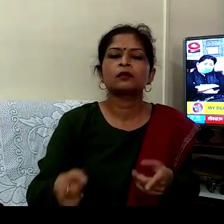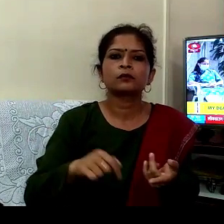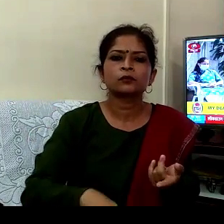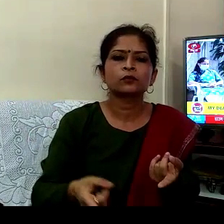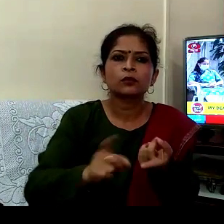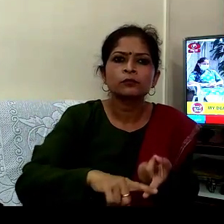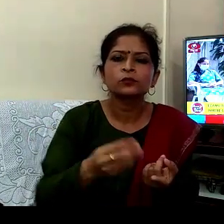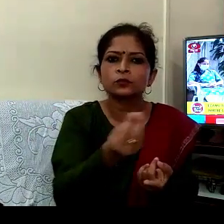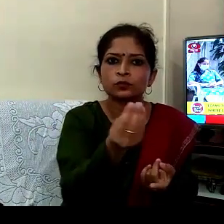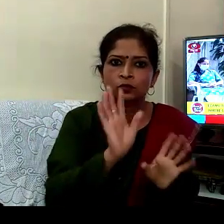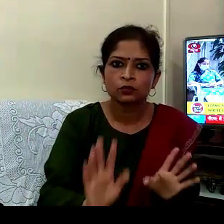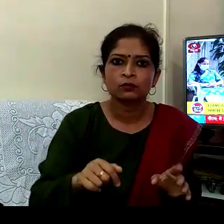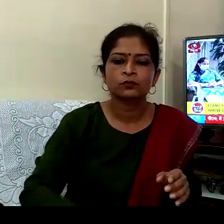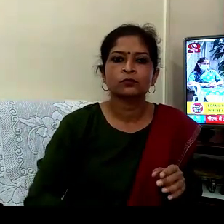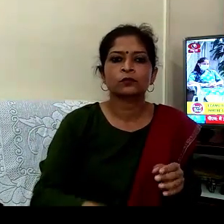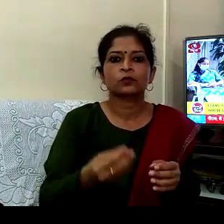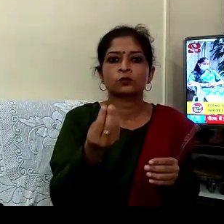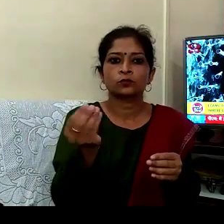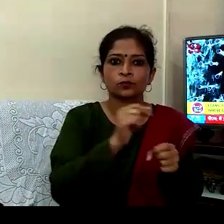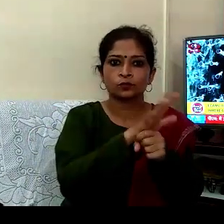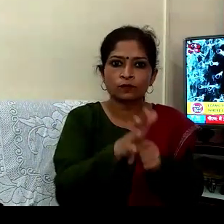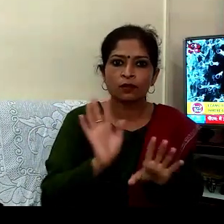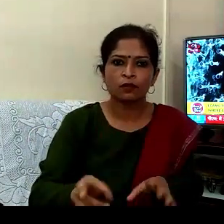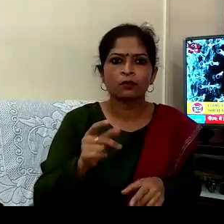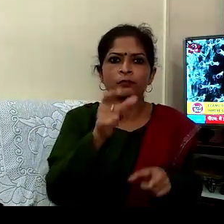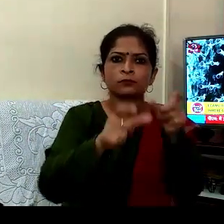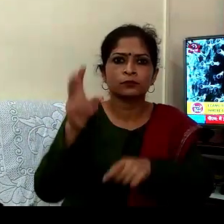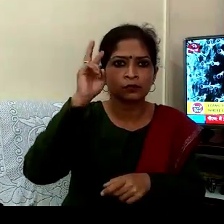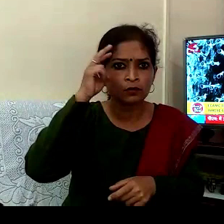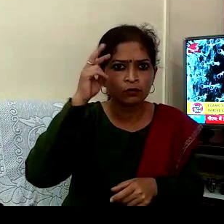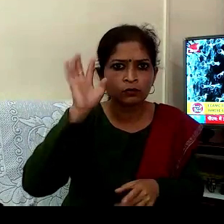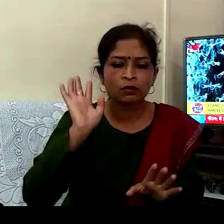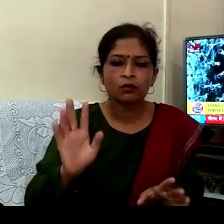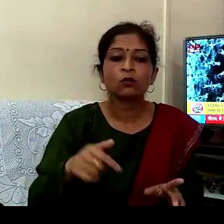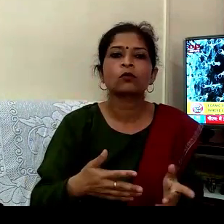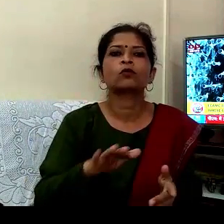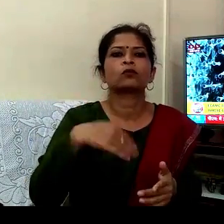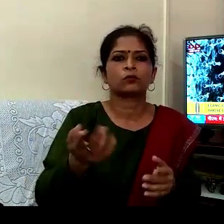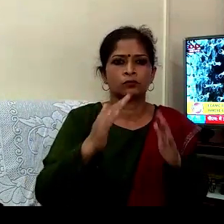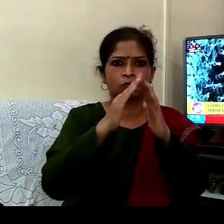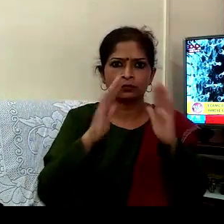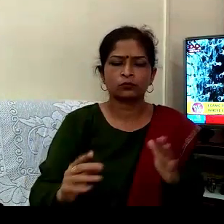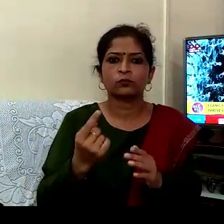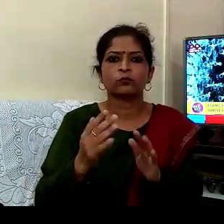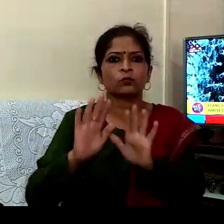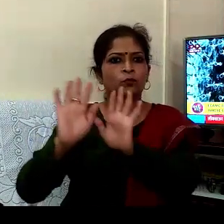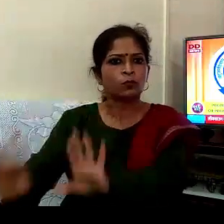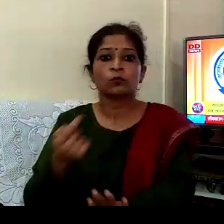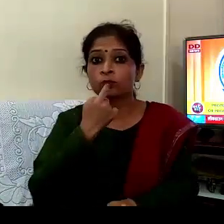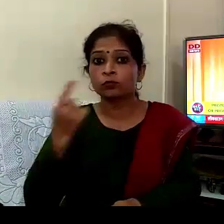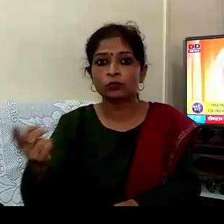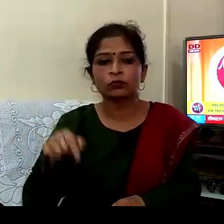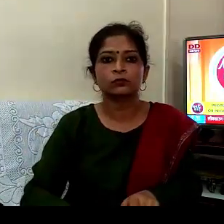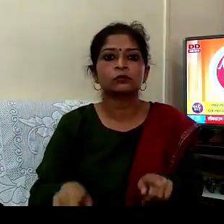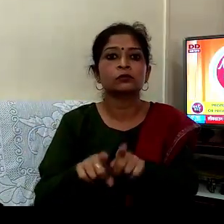جن میں کورونا وائرس کے سندگ یا پھر جن ہوم کورنٹائن میں رہنے کو کہا گیا ہے